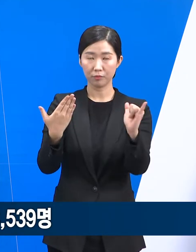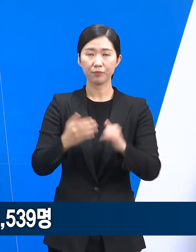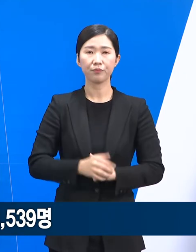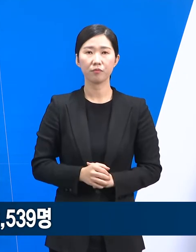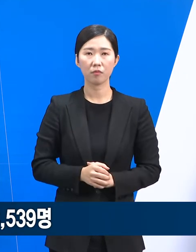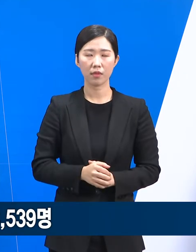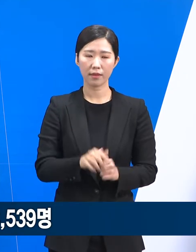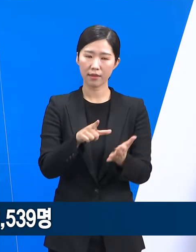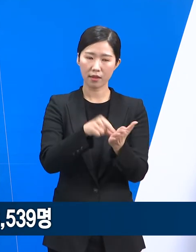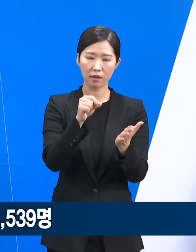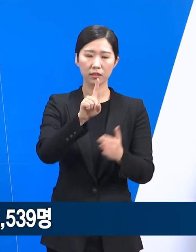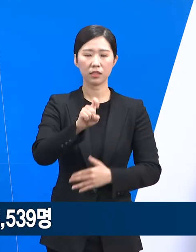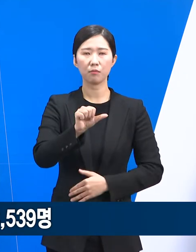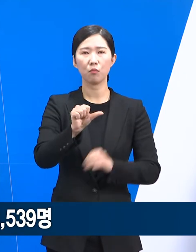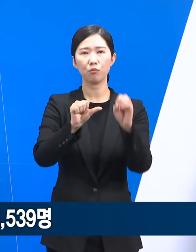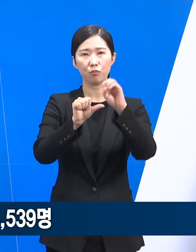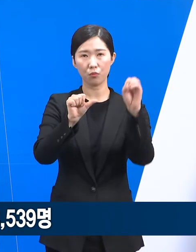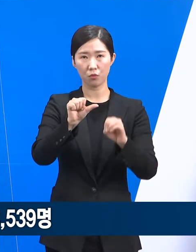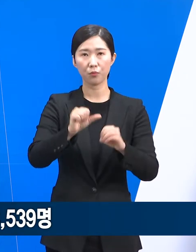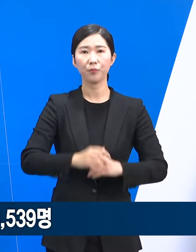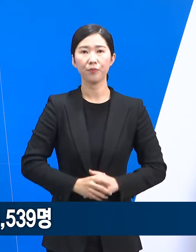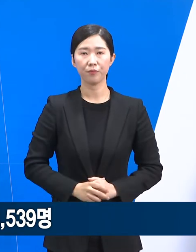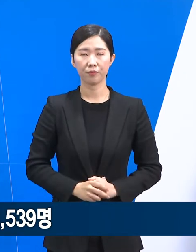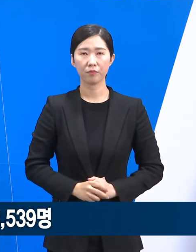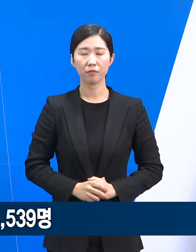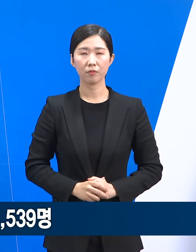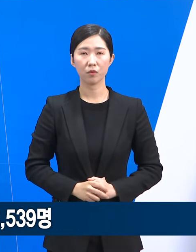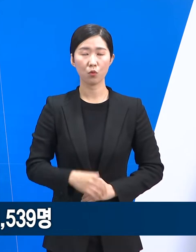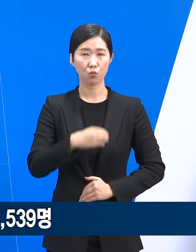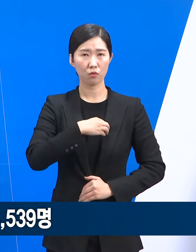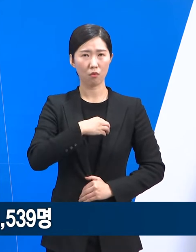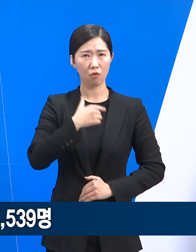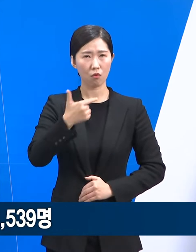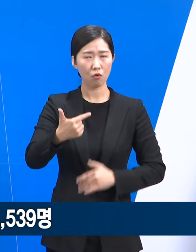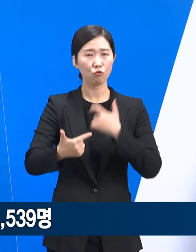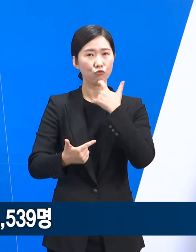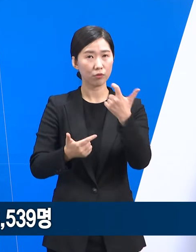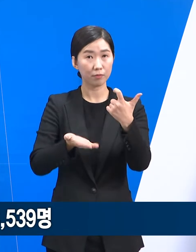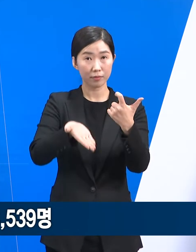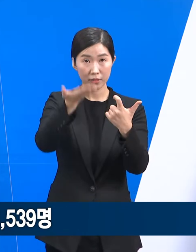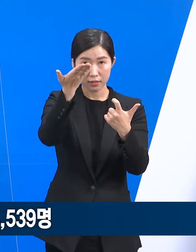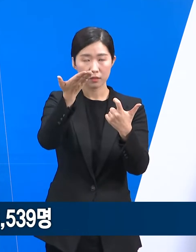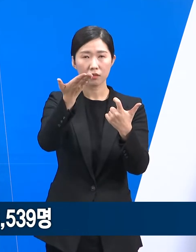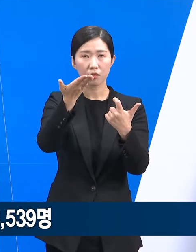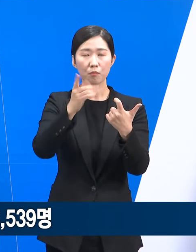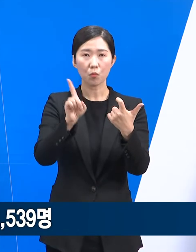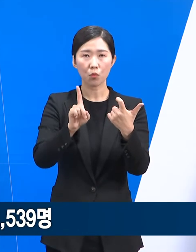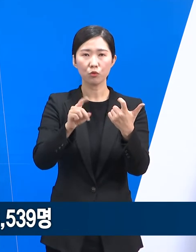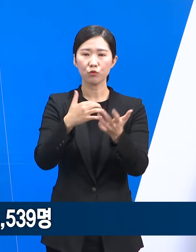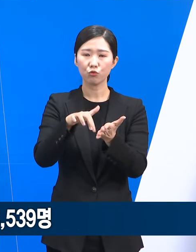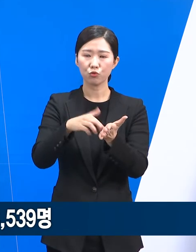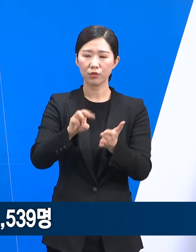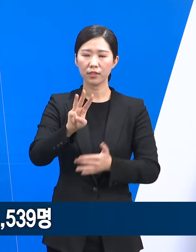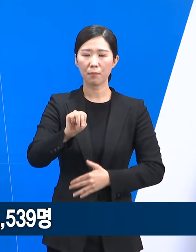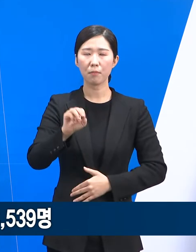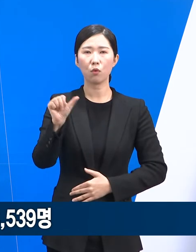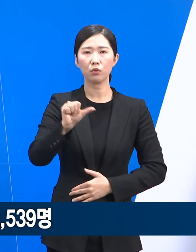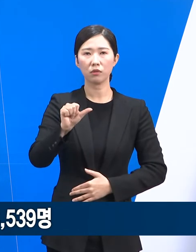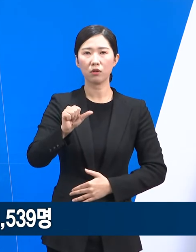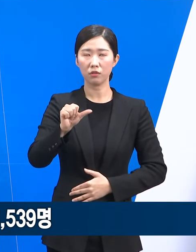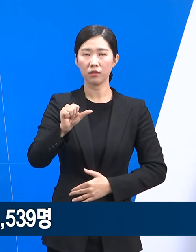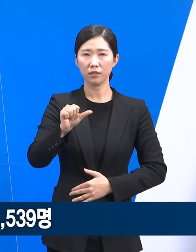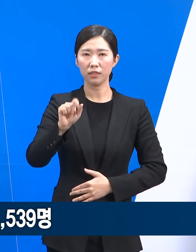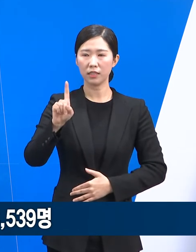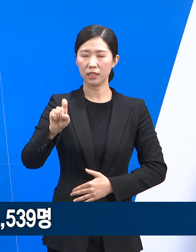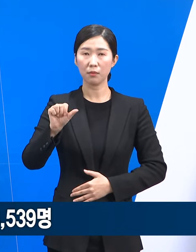확진자의 15%를 차지하고 있습니다. 고위원군인 60세 이상 확진자는 3만 6,015명을 기록하여